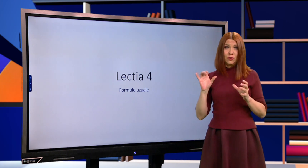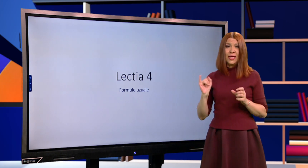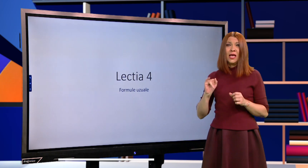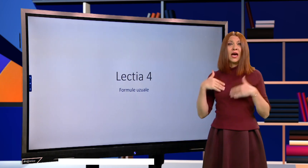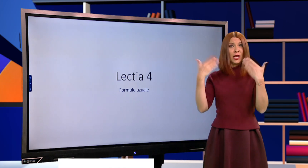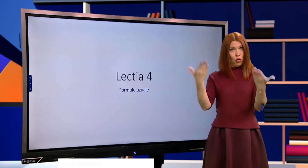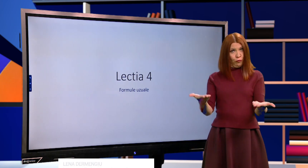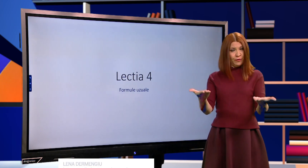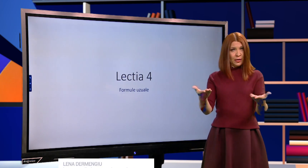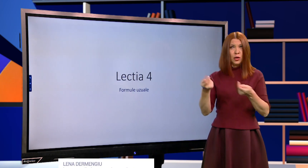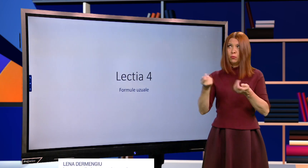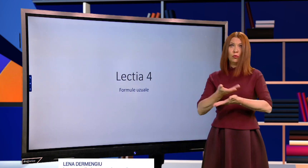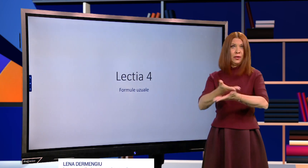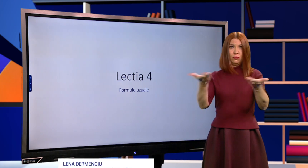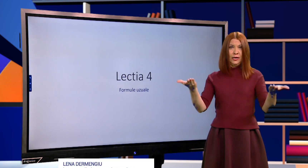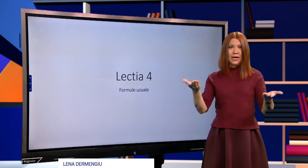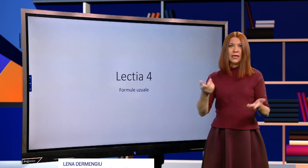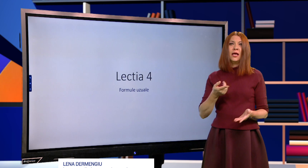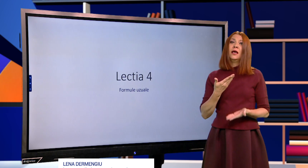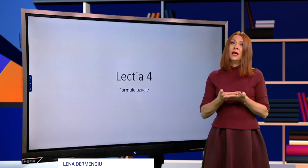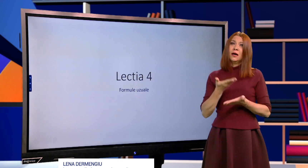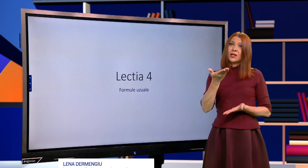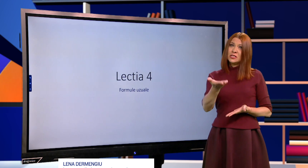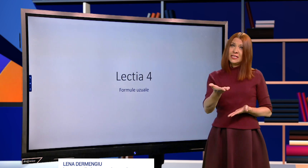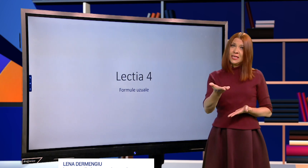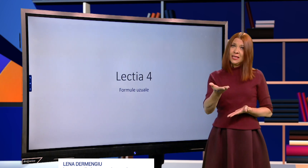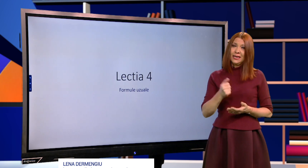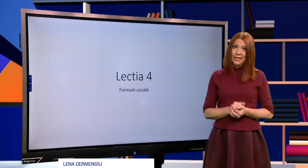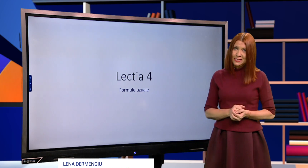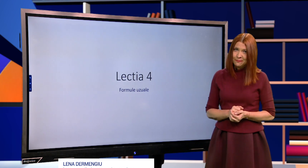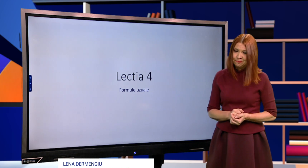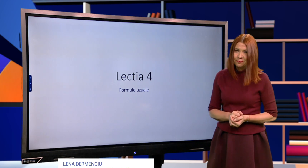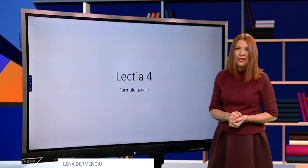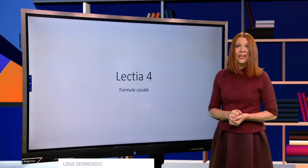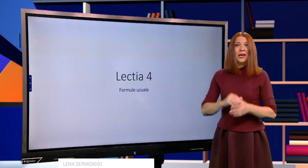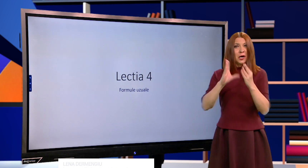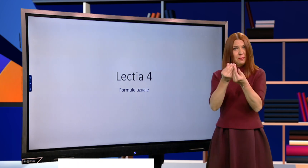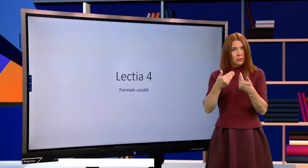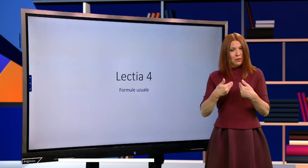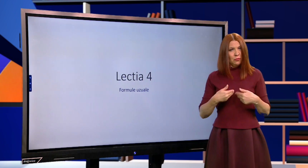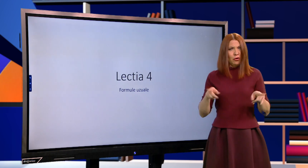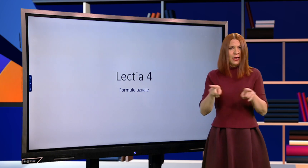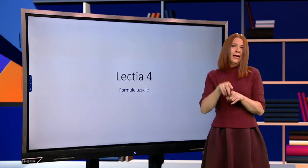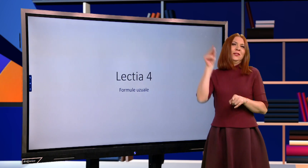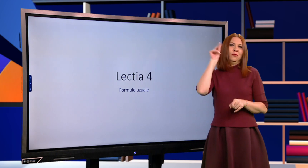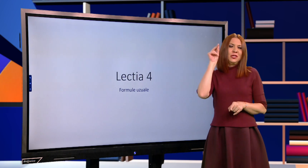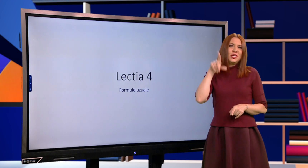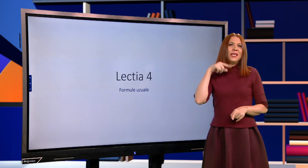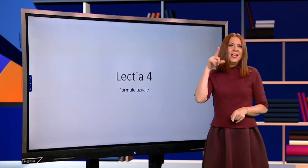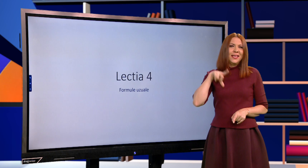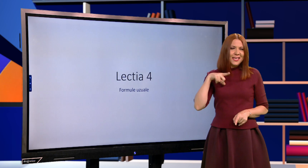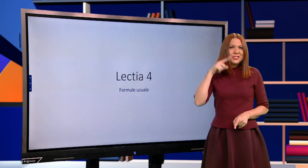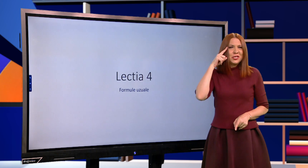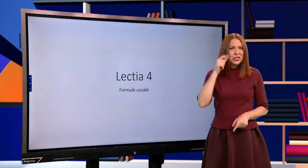televiziune care oferă publicului larg aceste lecții. Împreună cu noi, ca de